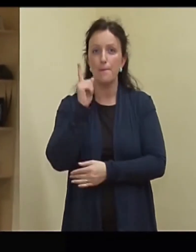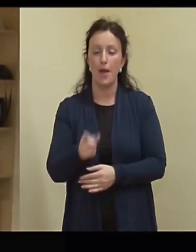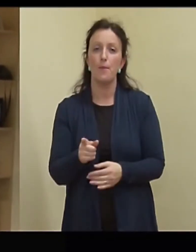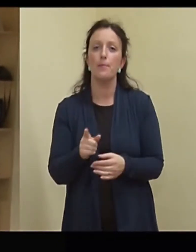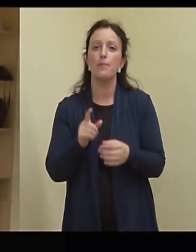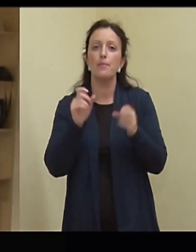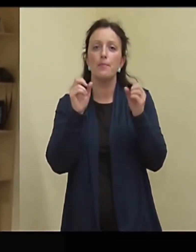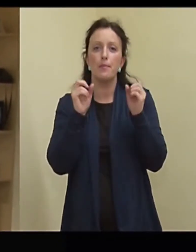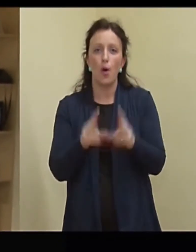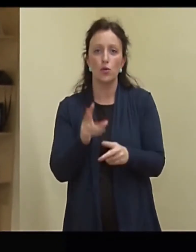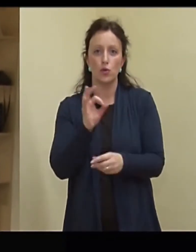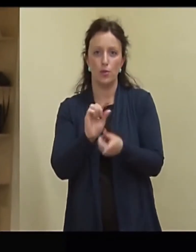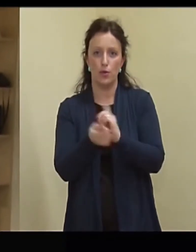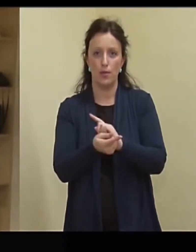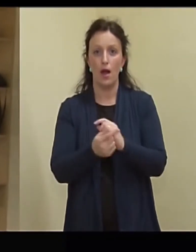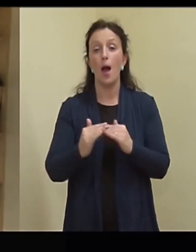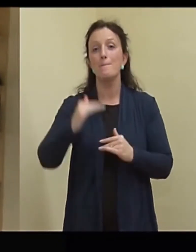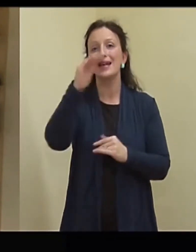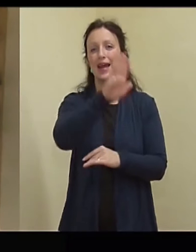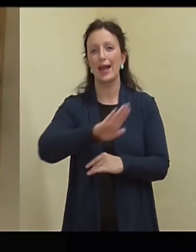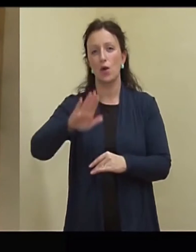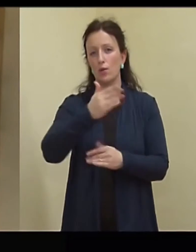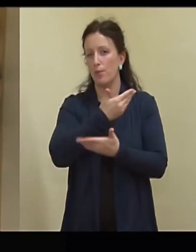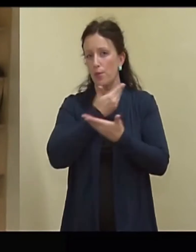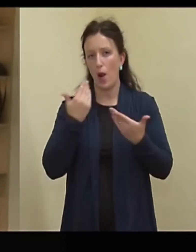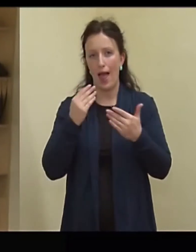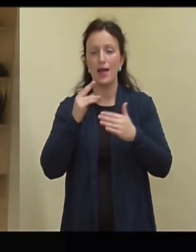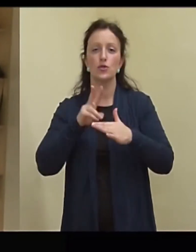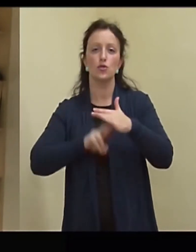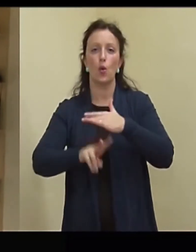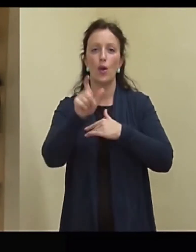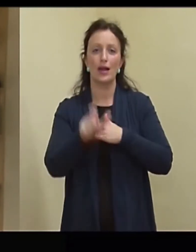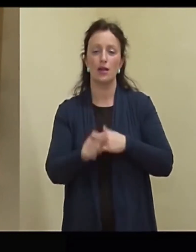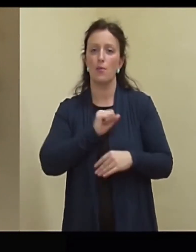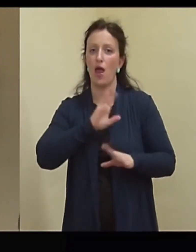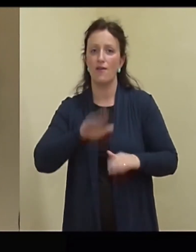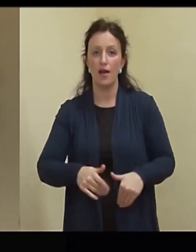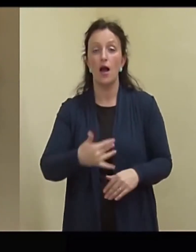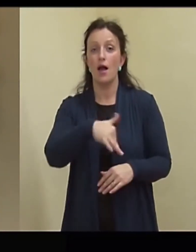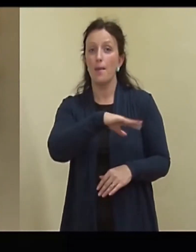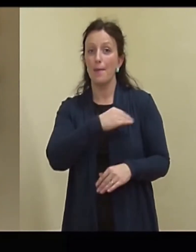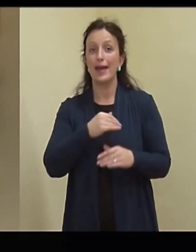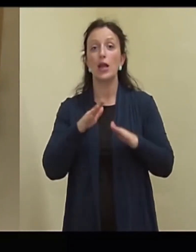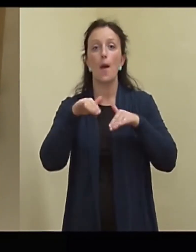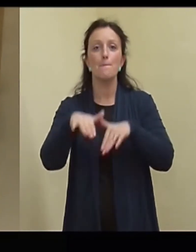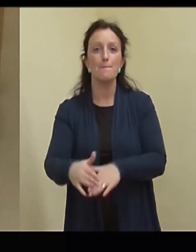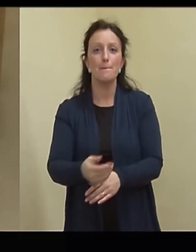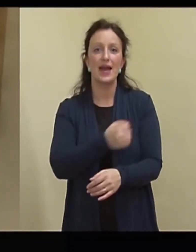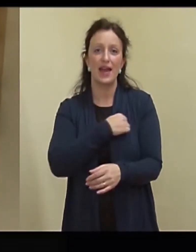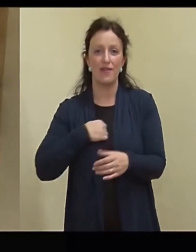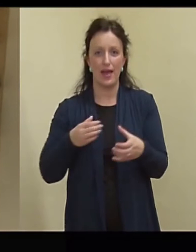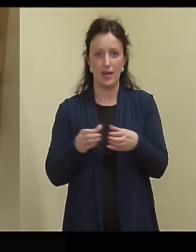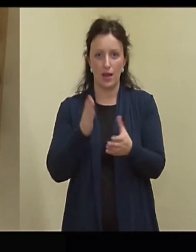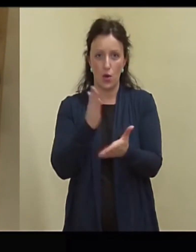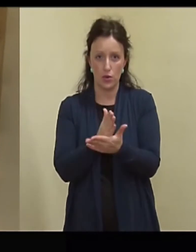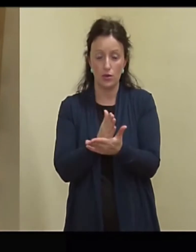tuukrit. Põhjaregioonis ei ole ühtegi tuukrit, meil ei pole vaja need. Meil on siin merevägi, kellele on tuukrit, aga Lõuna, Lääne ja